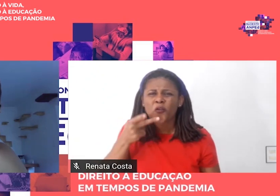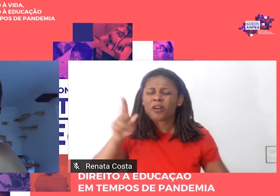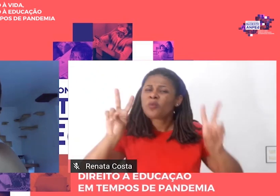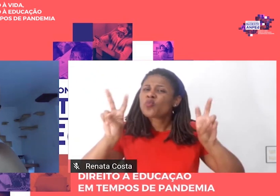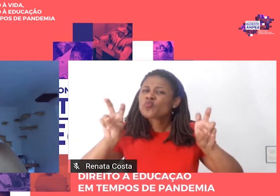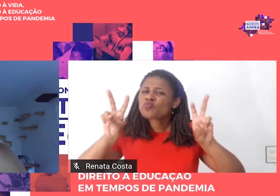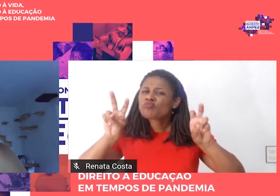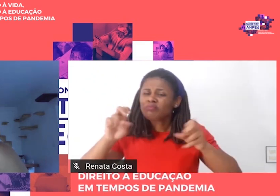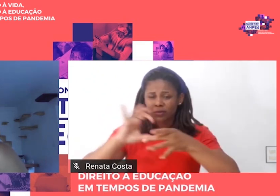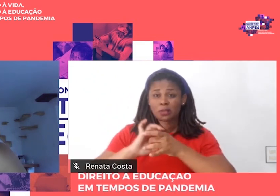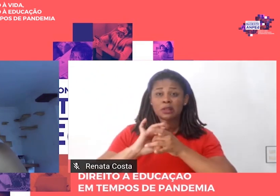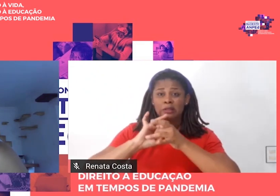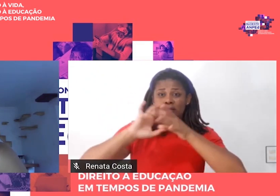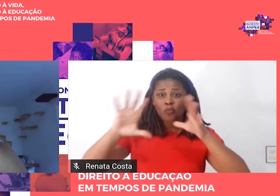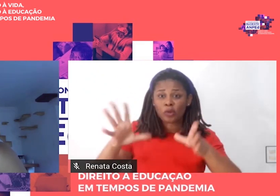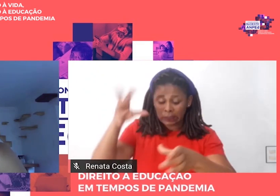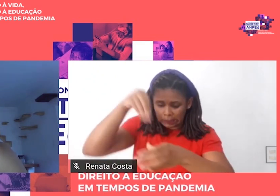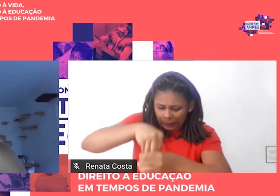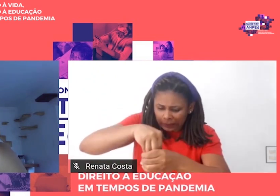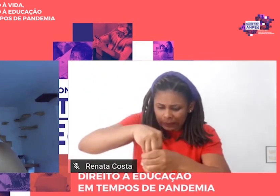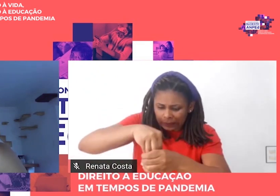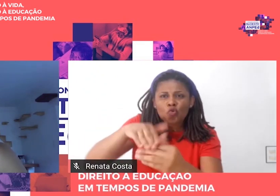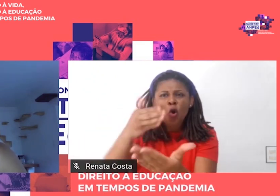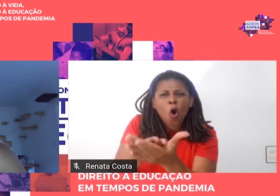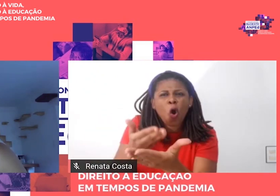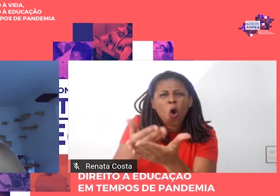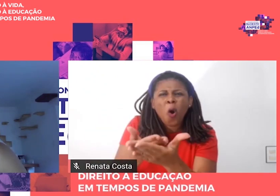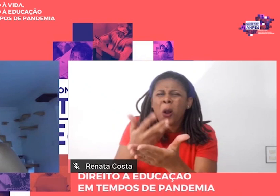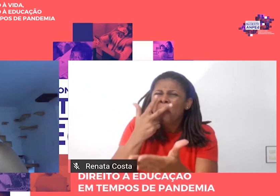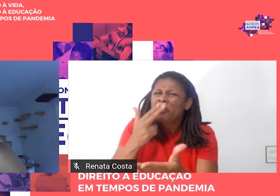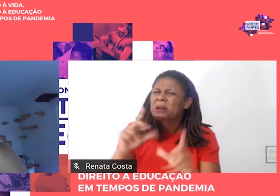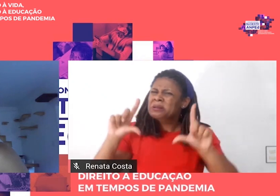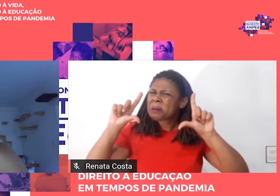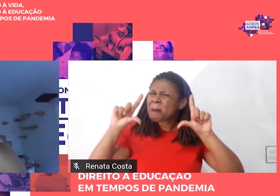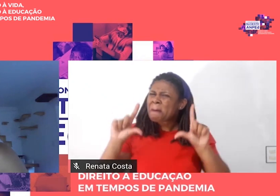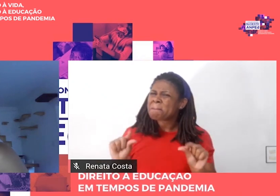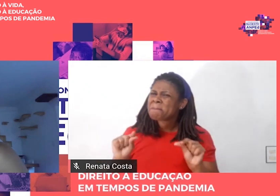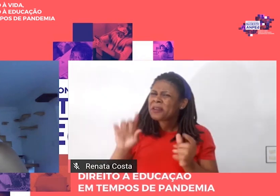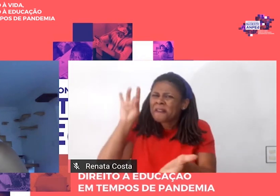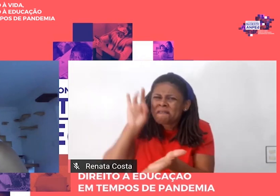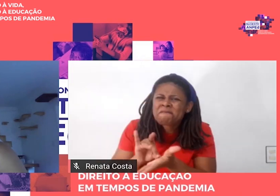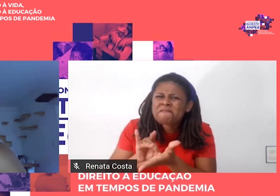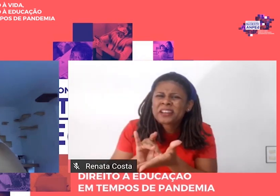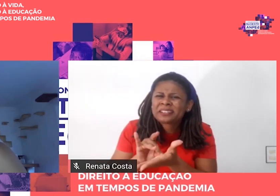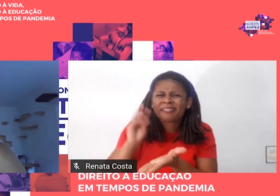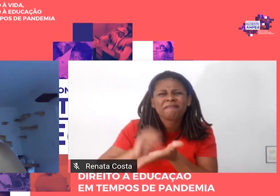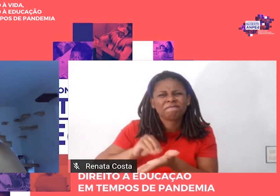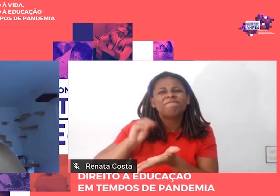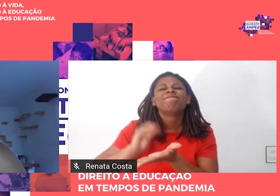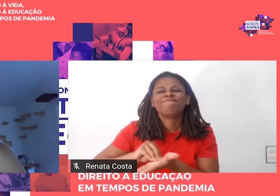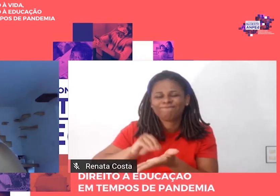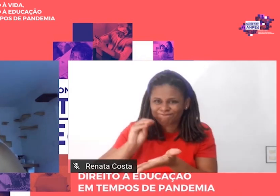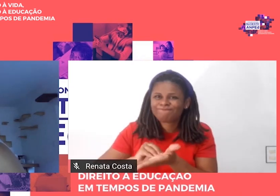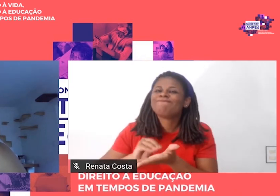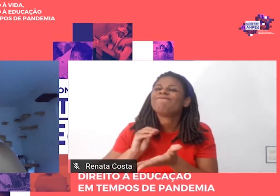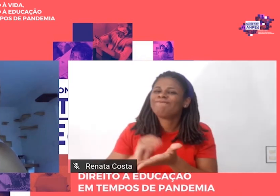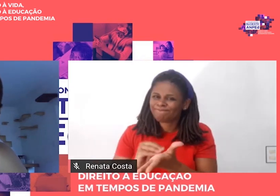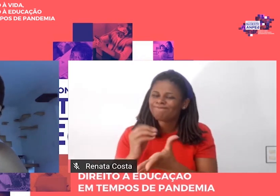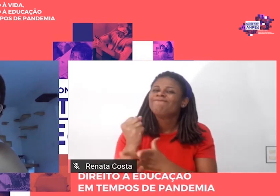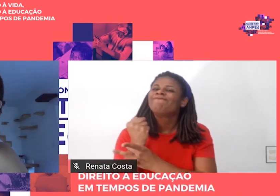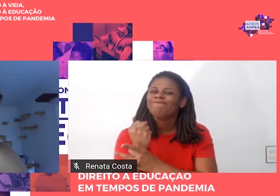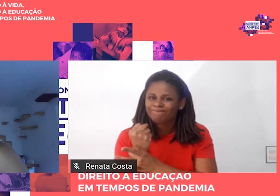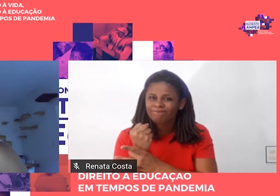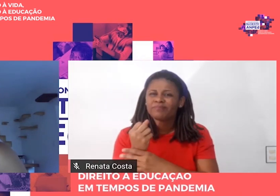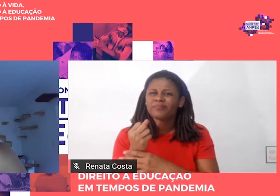interior da escola, menos democrática foi a escola. E de como, quando menos se falou em